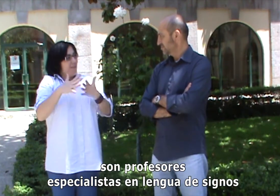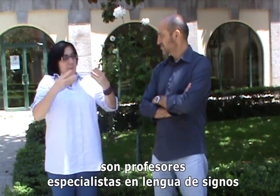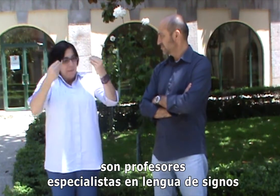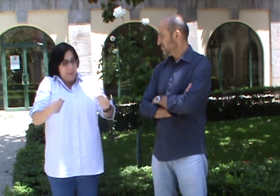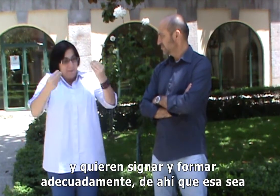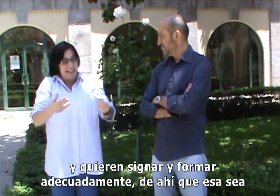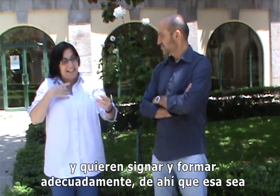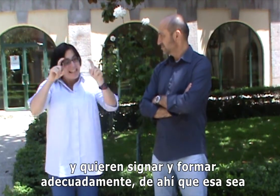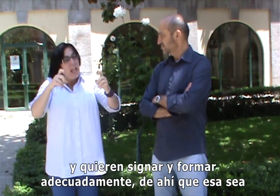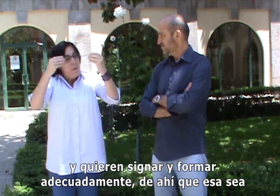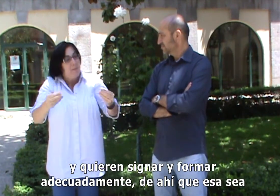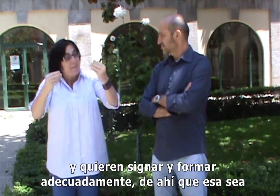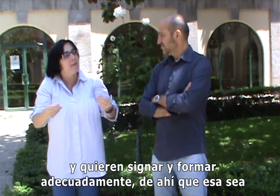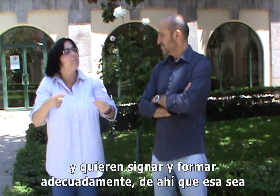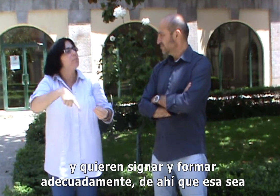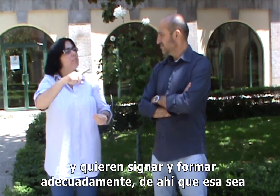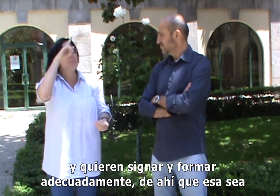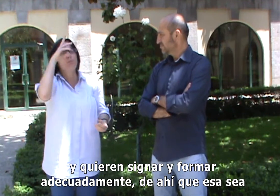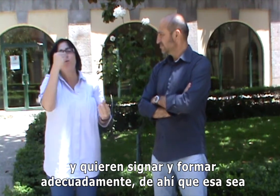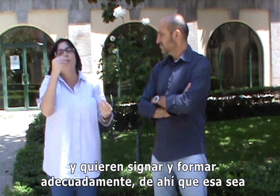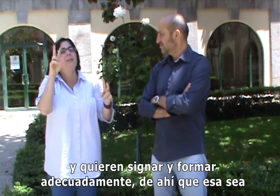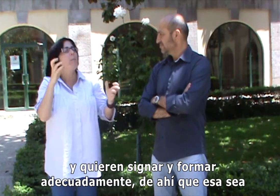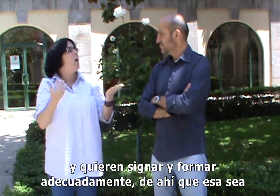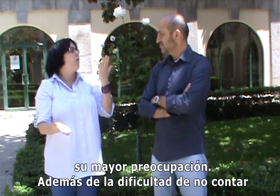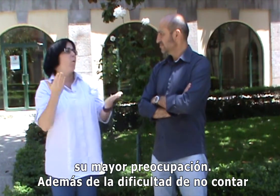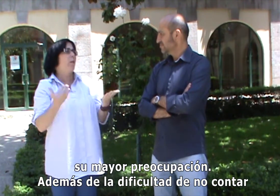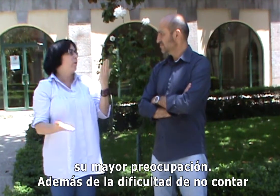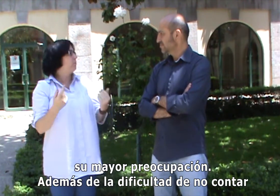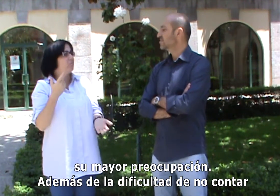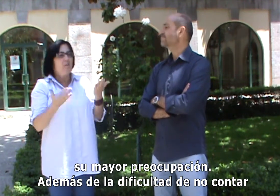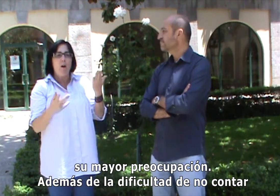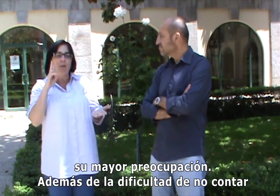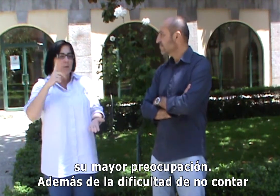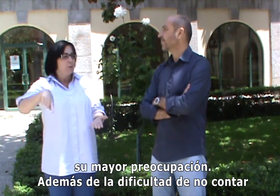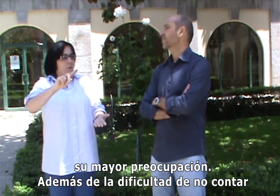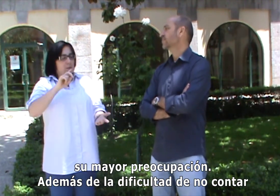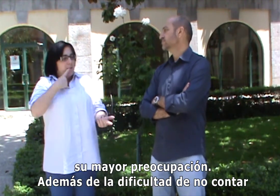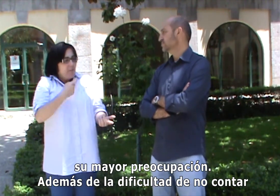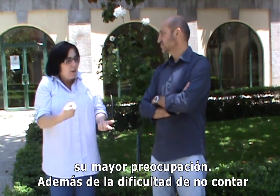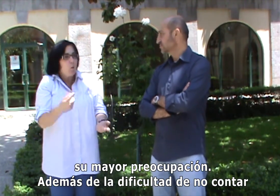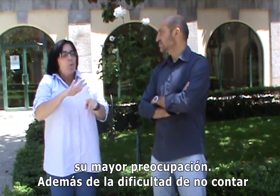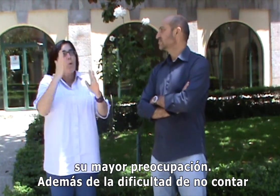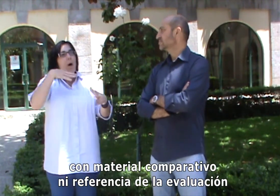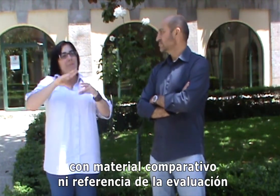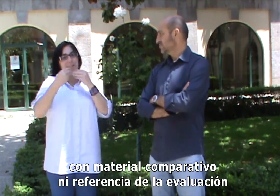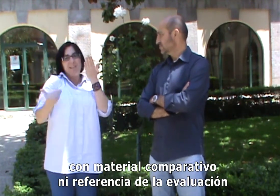lengua de signos y quieren signar y formar adecuadamente, de ahí que esa sea su mayor preocupación, además de la dificultad de no contar con material